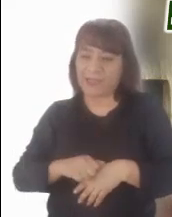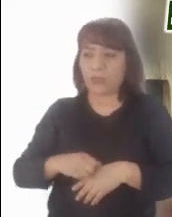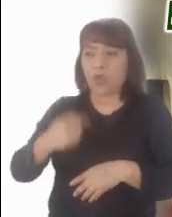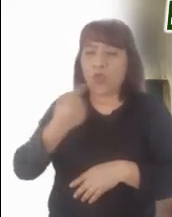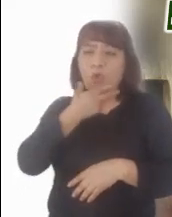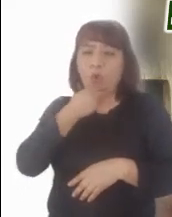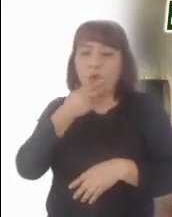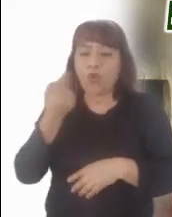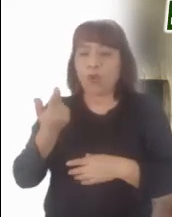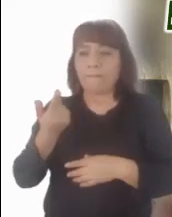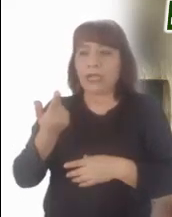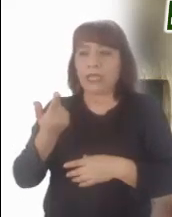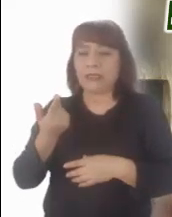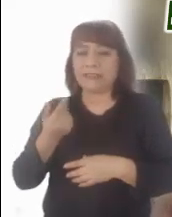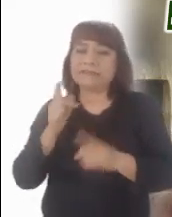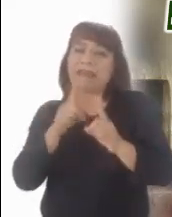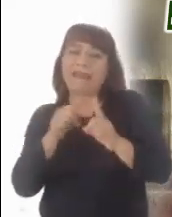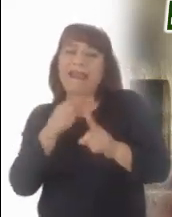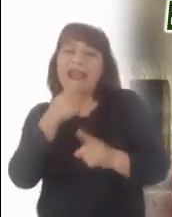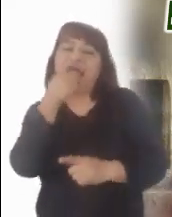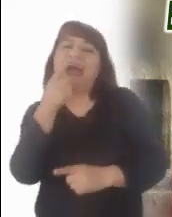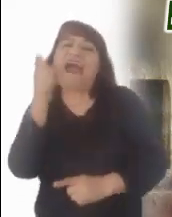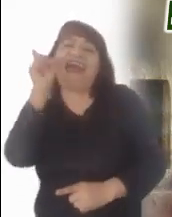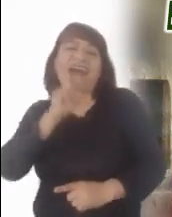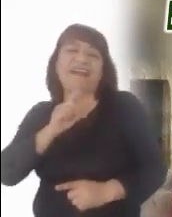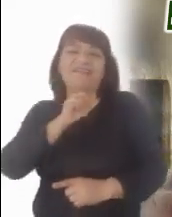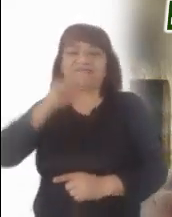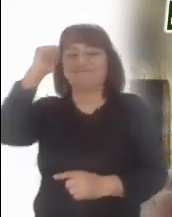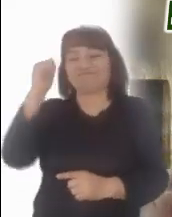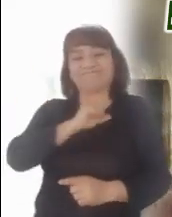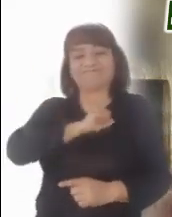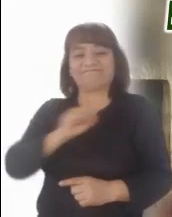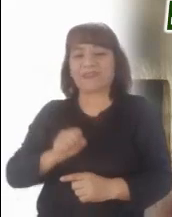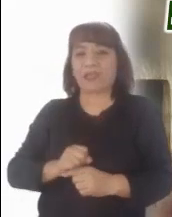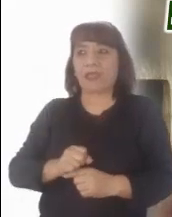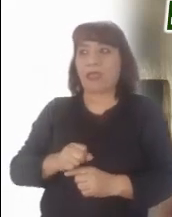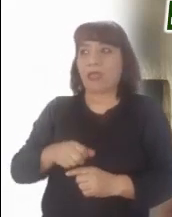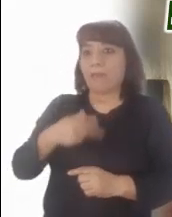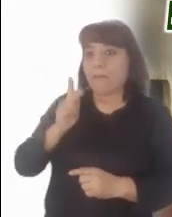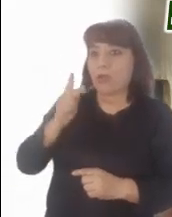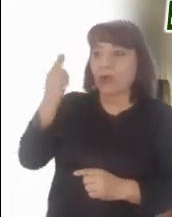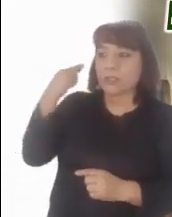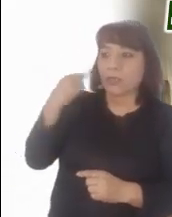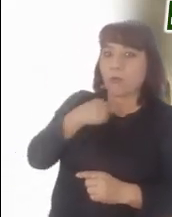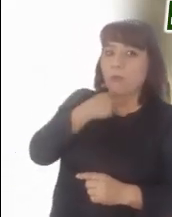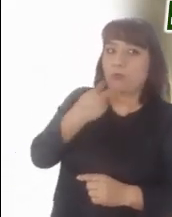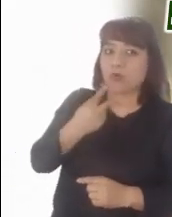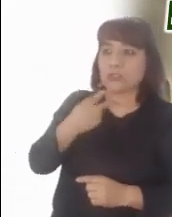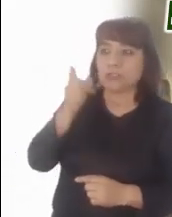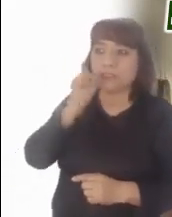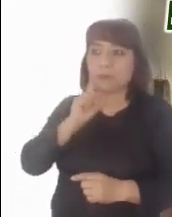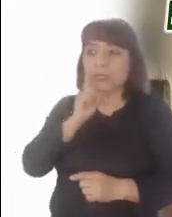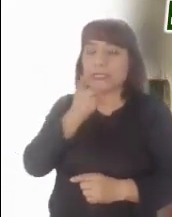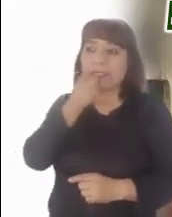Uno de los presentes comentó, en tono irónico, La pecadora. Pero pronto aparecieron otras voces,